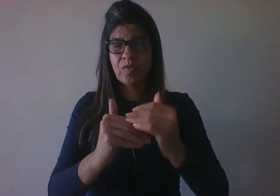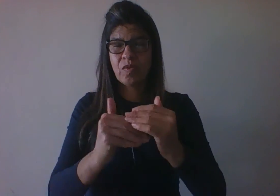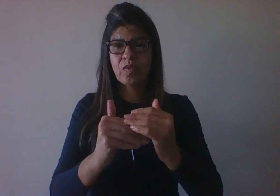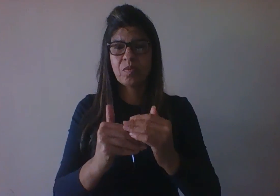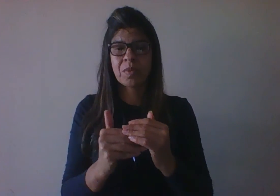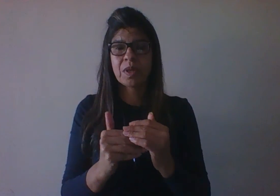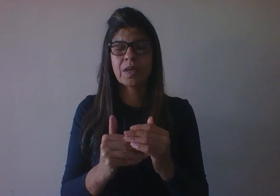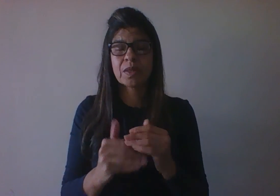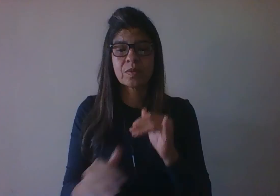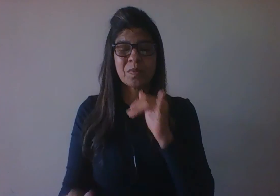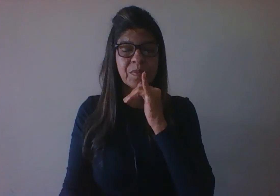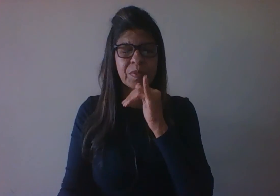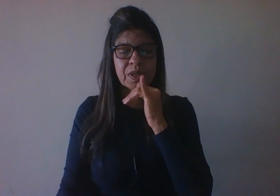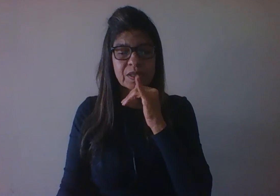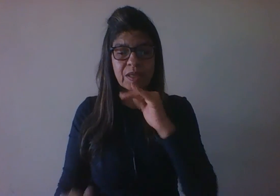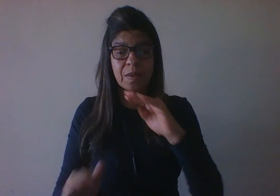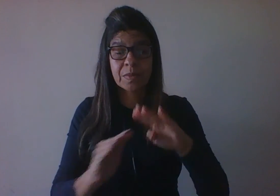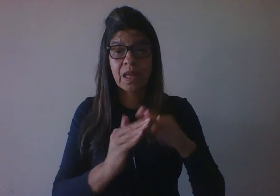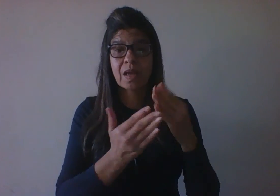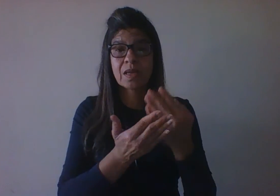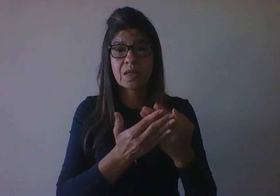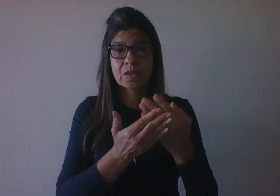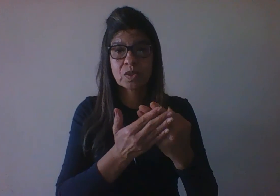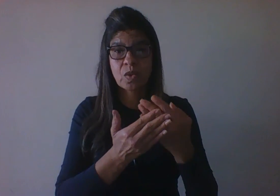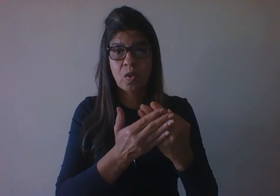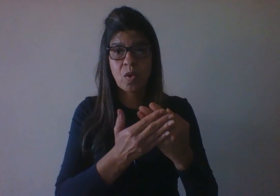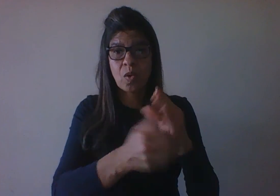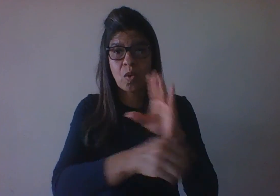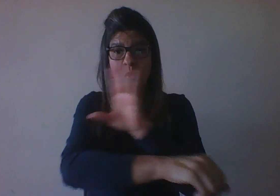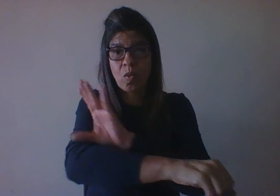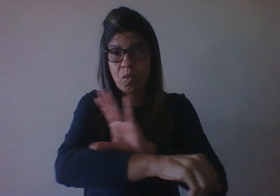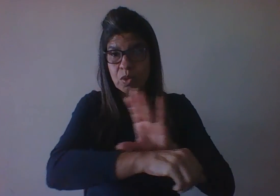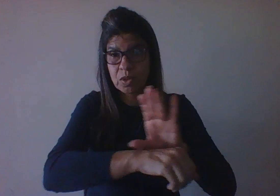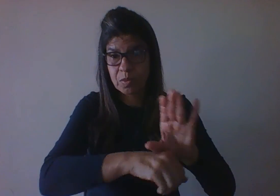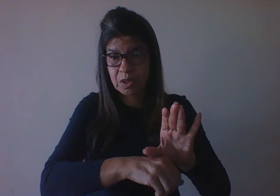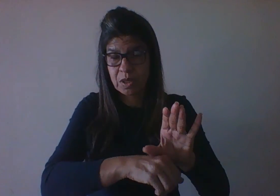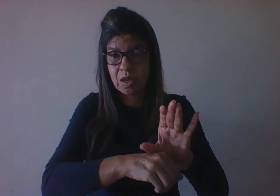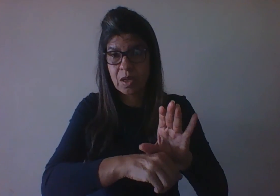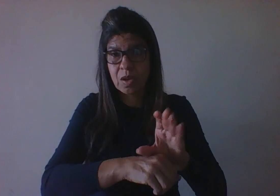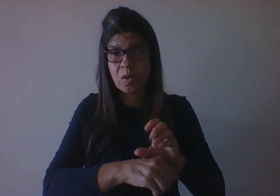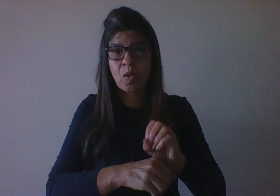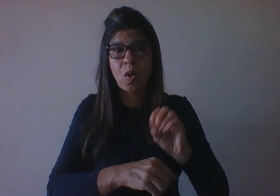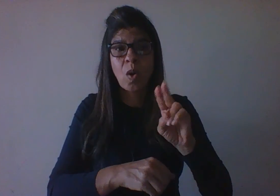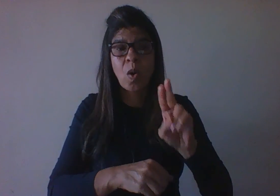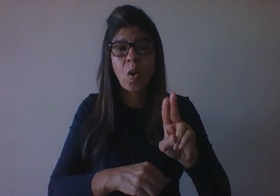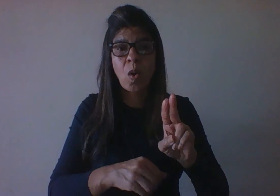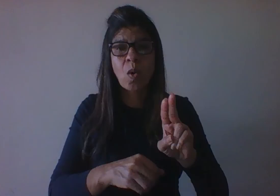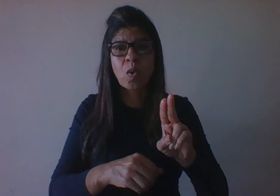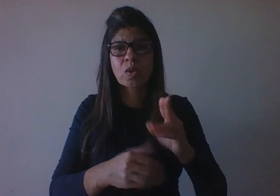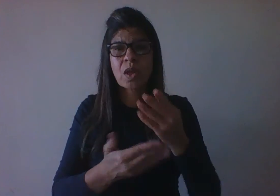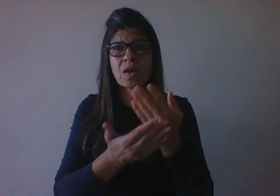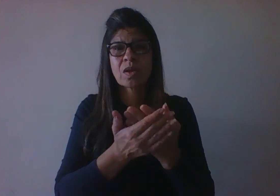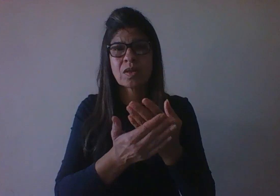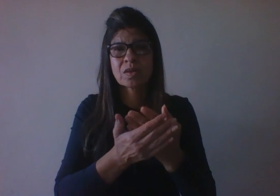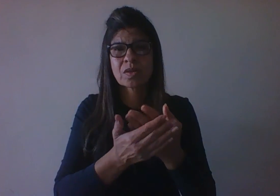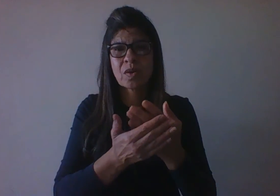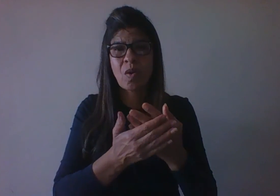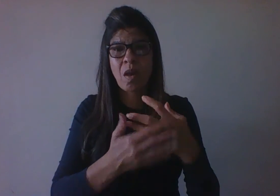ou da escola comportamental tem como base a ideia de que a conduta surge e se molda por meio da experiência,